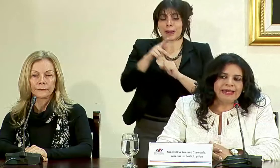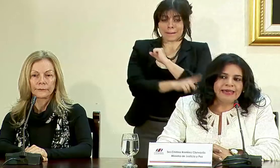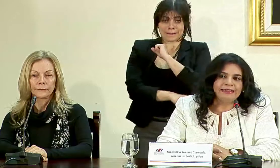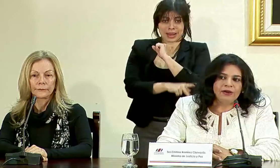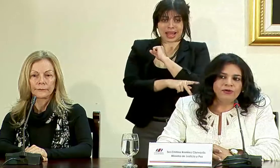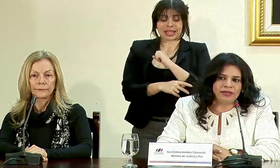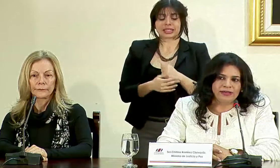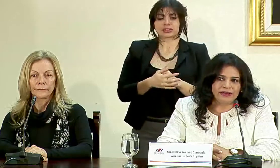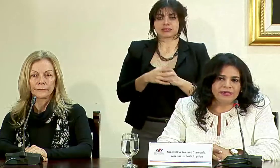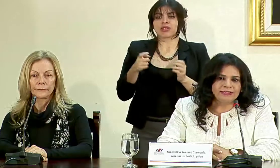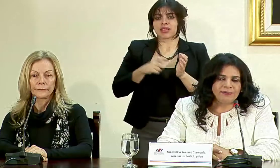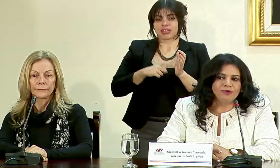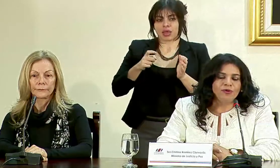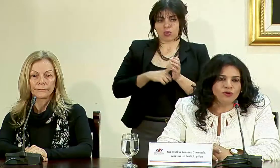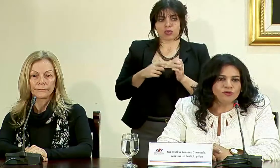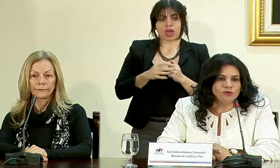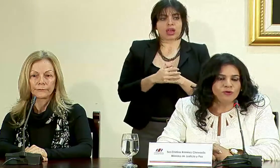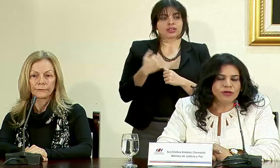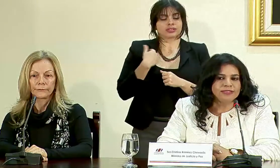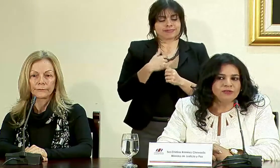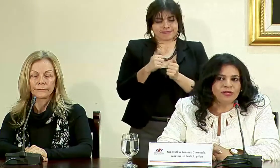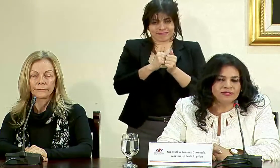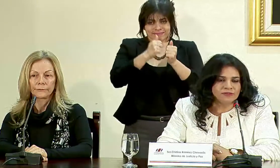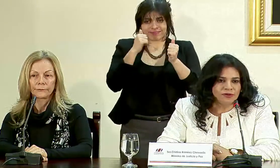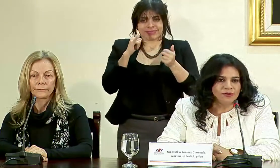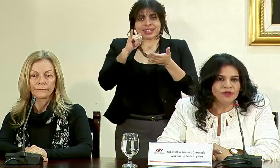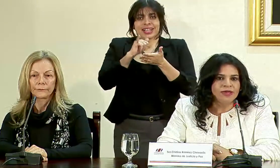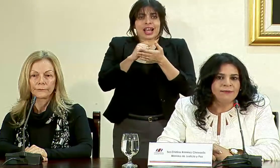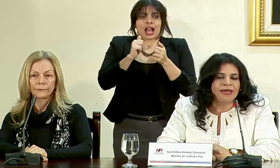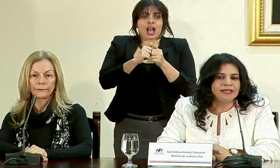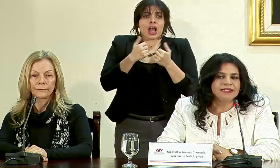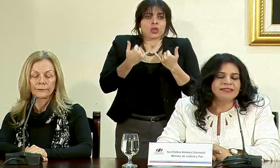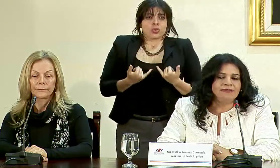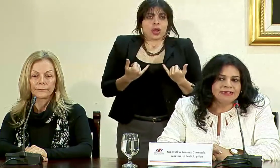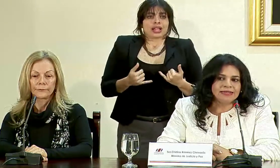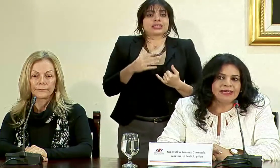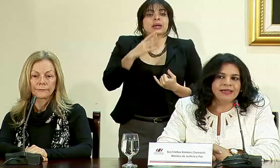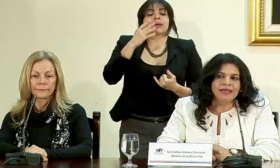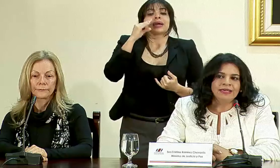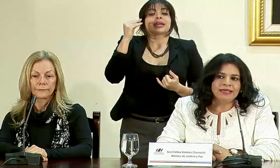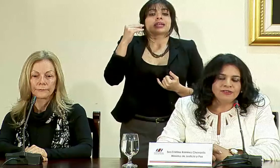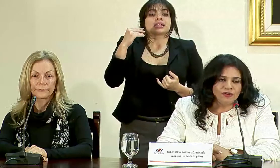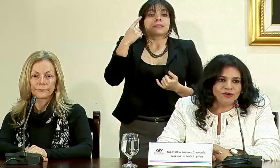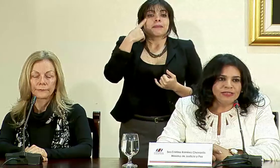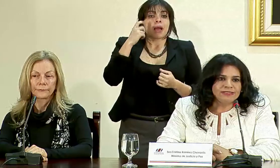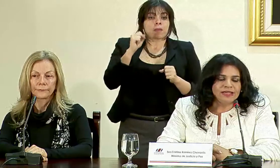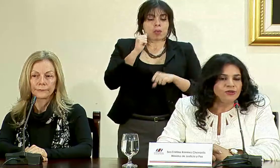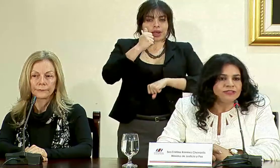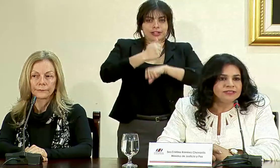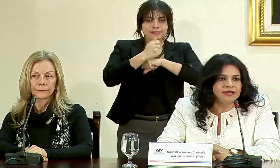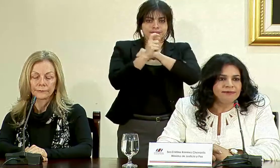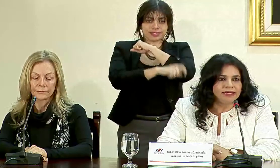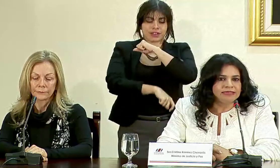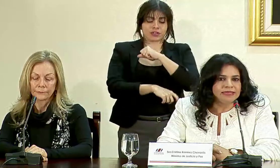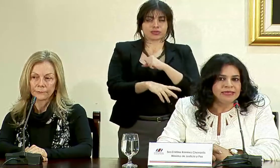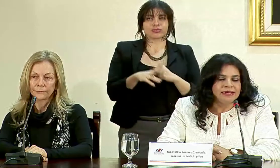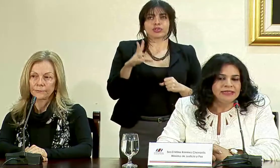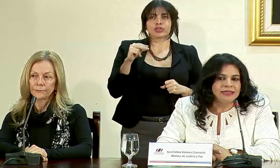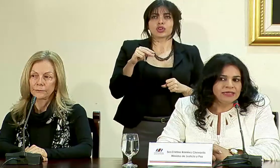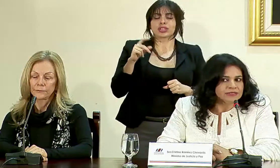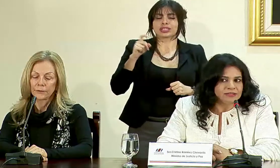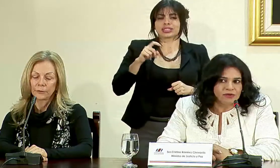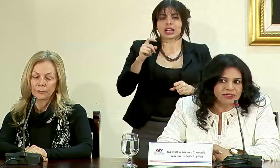país está en deuda estamos morosos con esa actualización para que se establezcan sanciones que no necesariamente